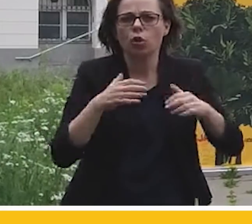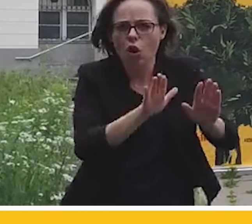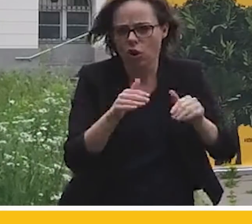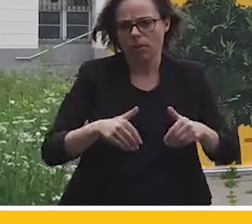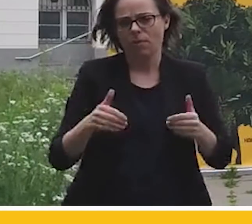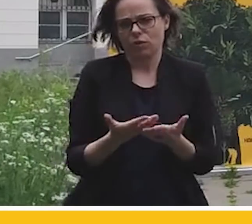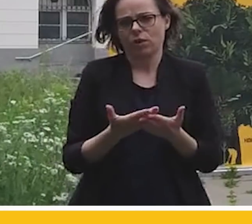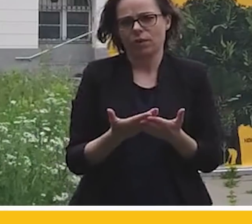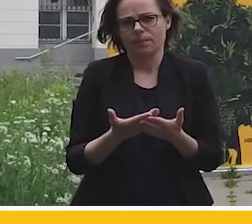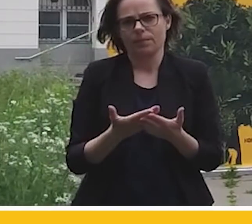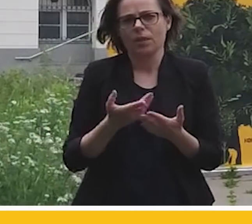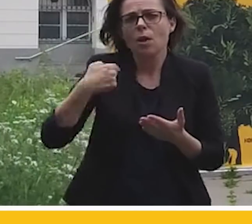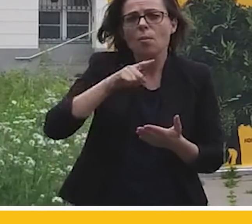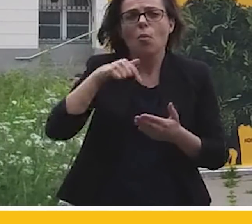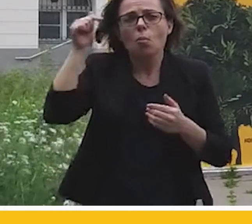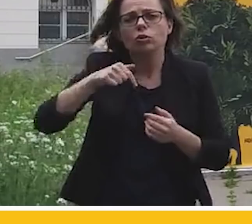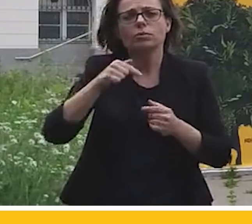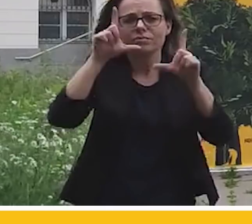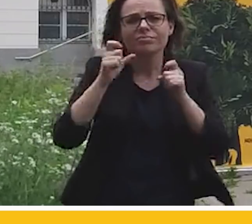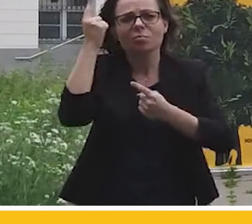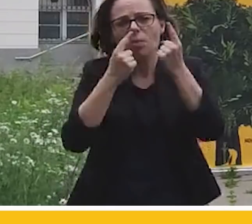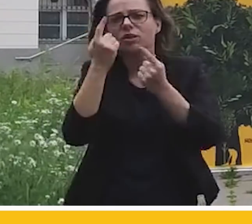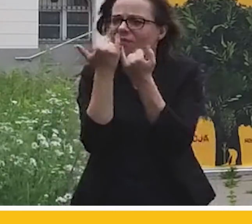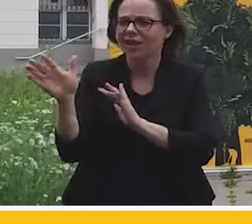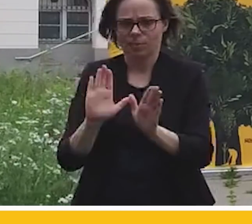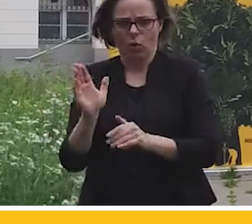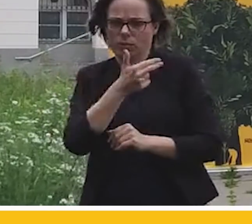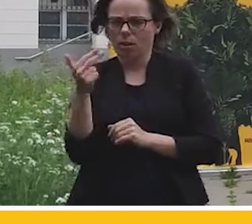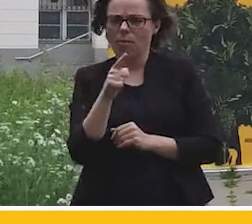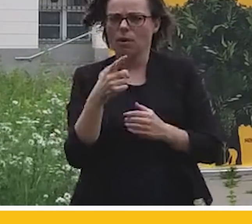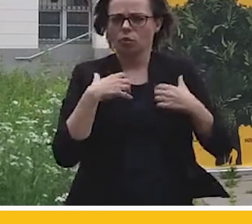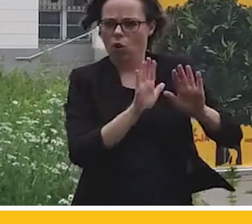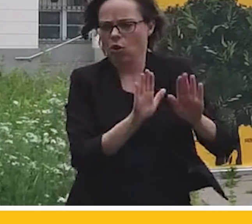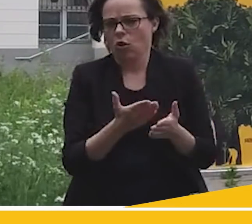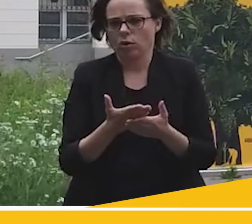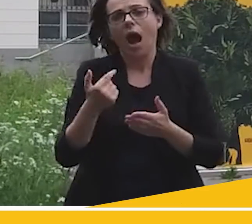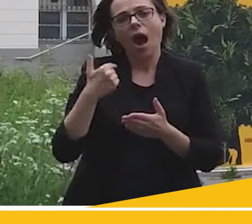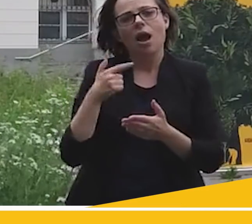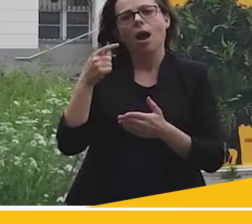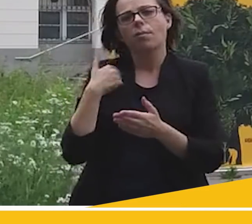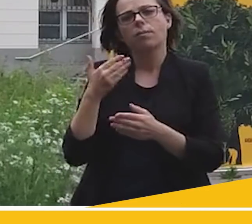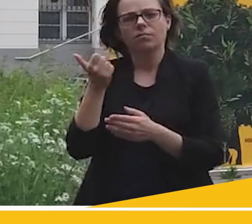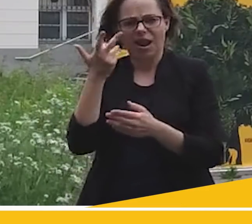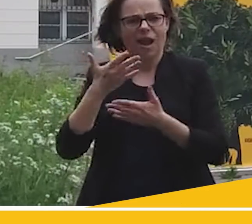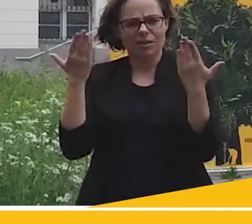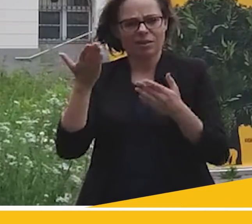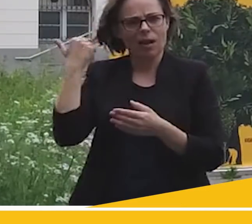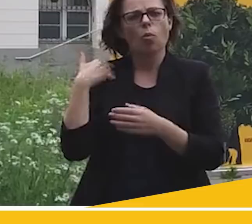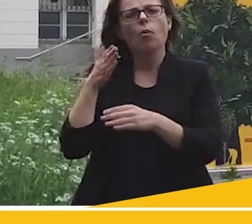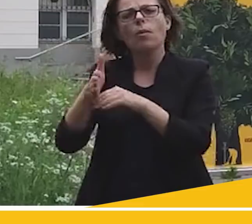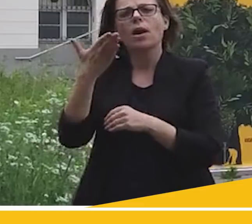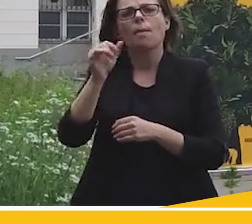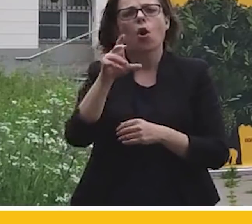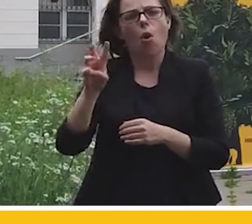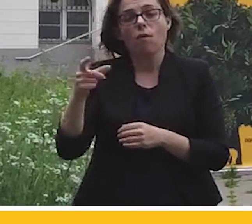inny sposób musimy zacząć myśleć o ochronie przyrody. Ja po wizycie w Mikołowie kilka dni temu, kiedy widziałem